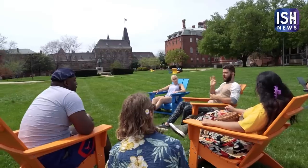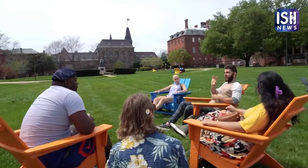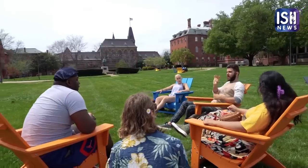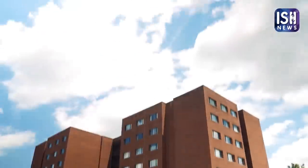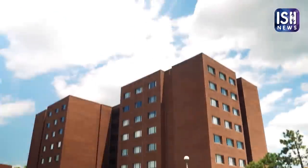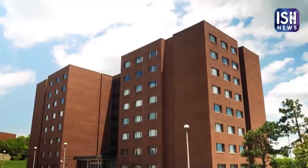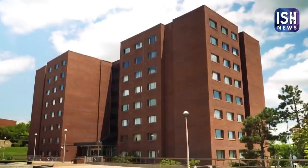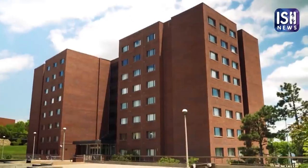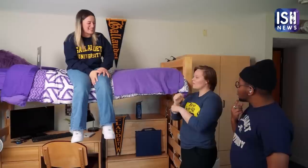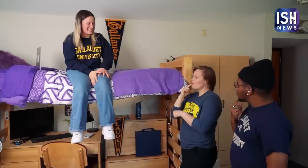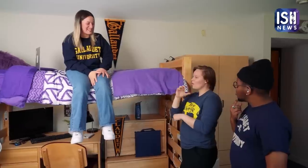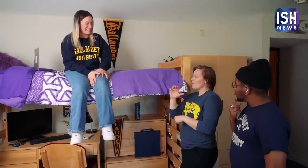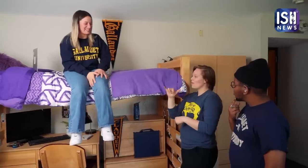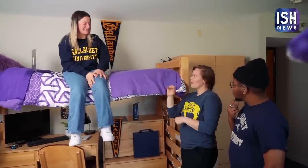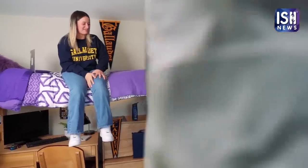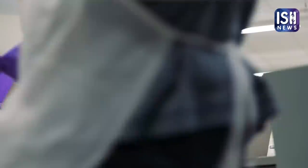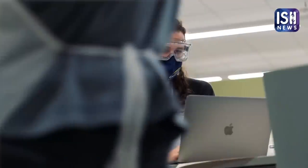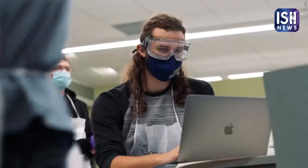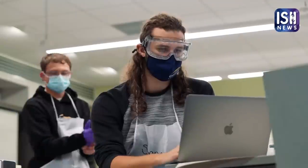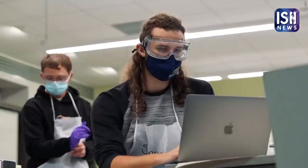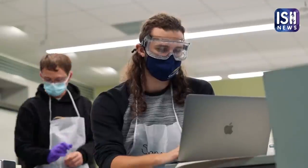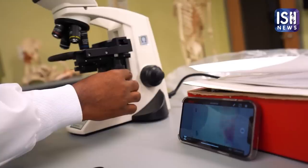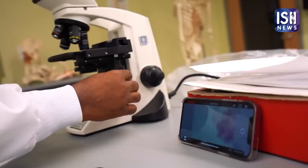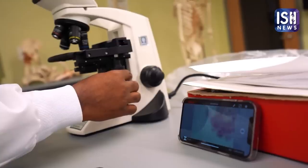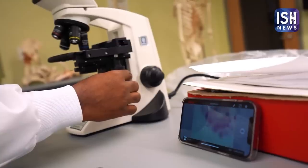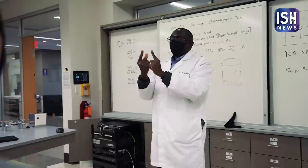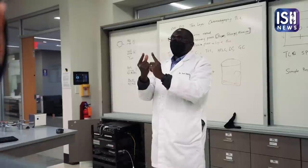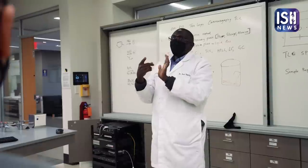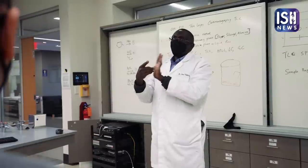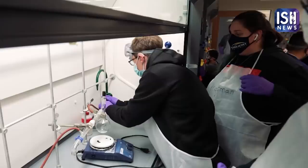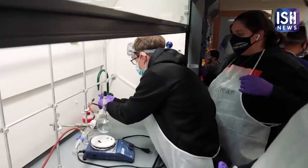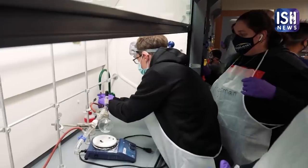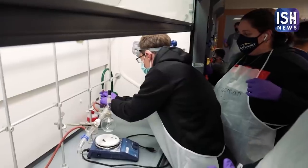झालेटें मैं एक मैं एक बहुतीं